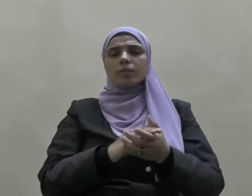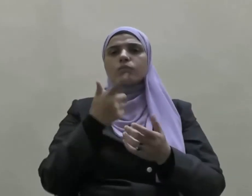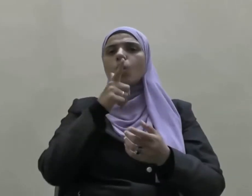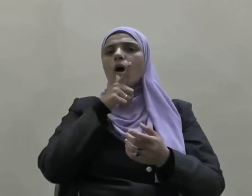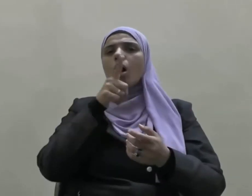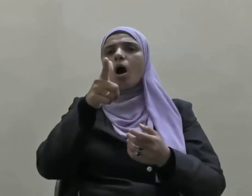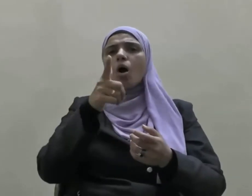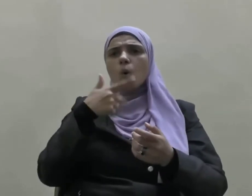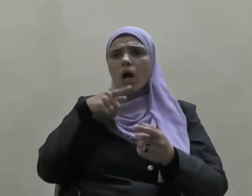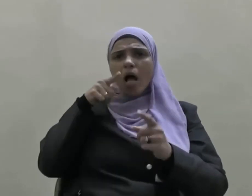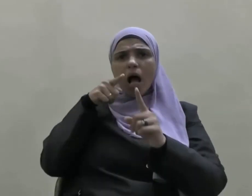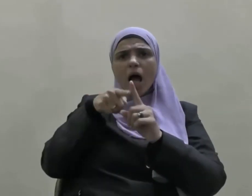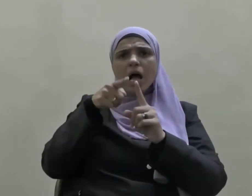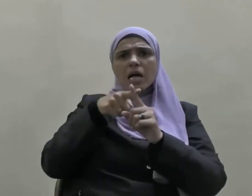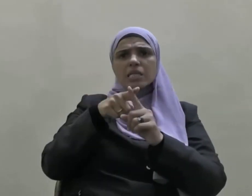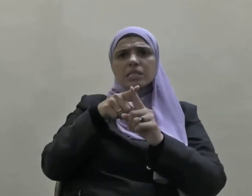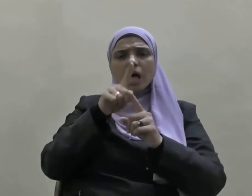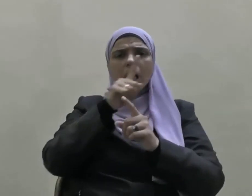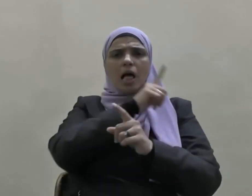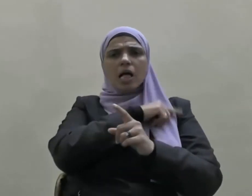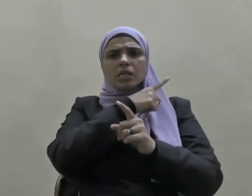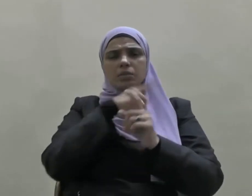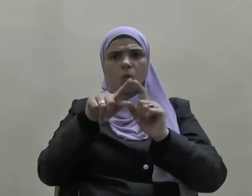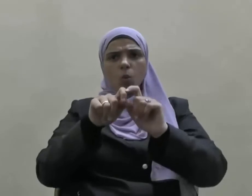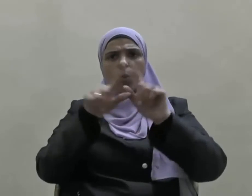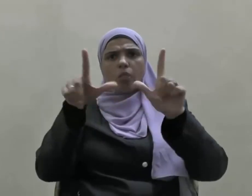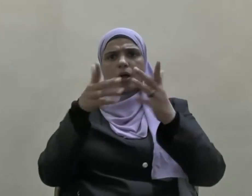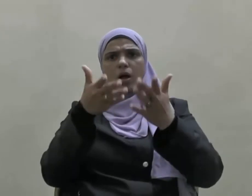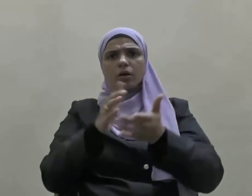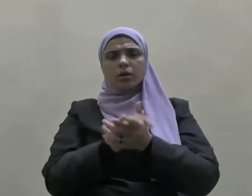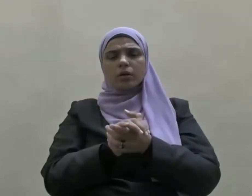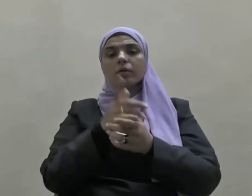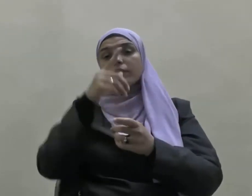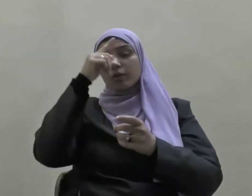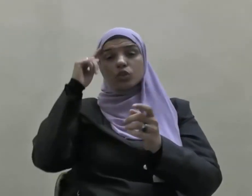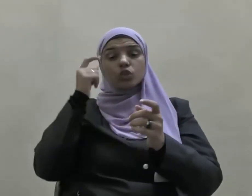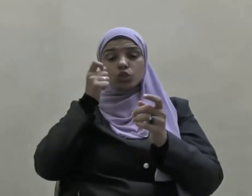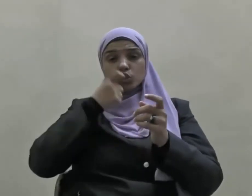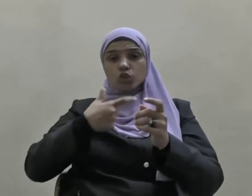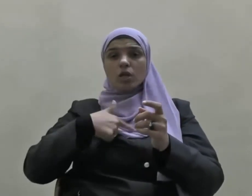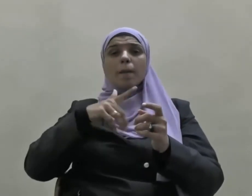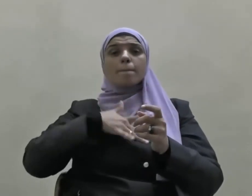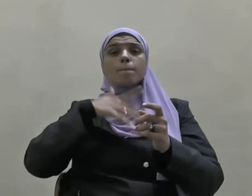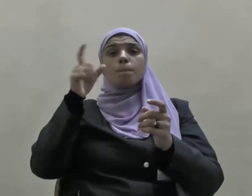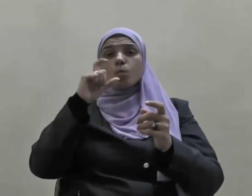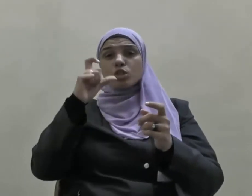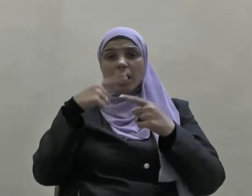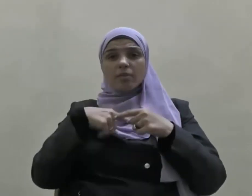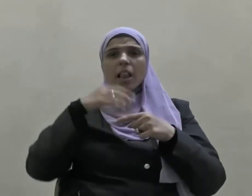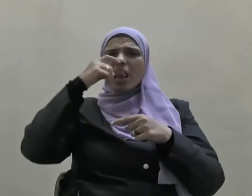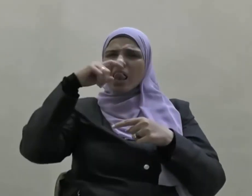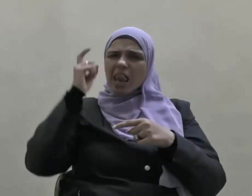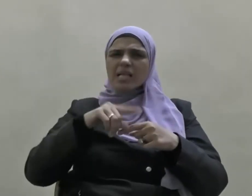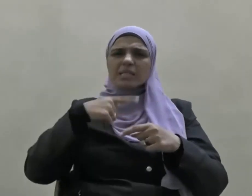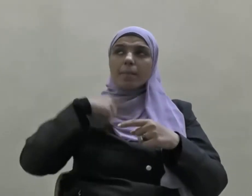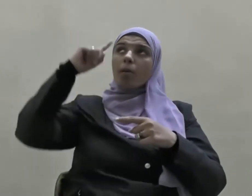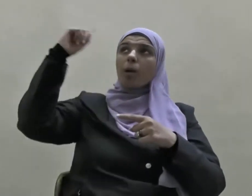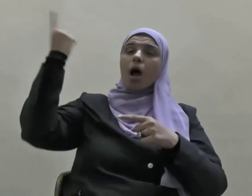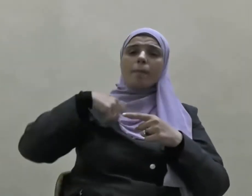وقالوا هذا إفك مبين فالمسلم مأمور بأن يحسن الظن